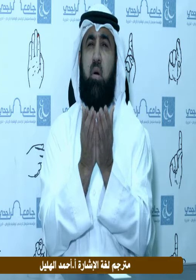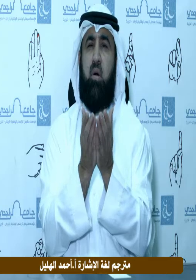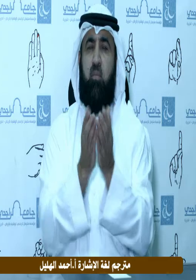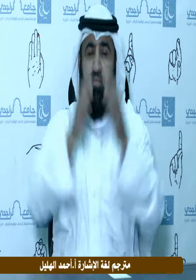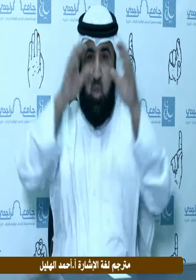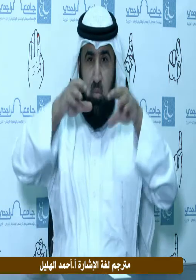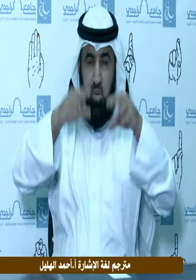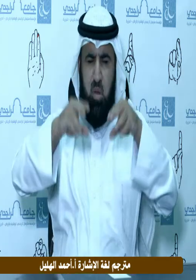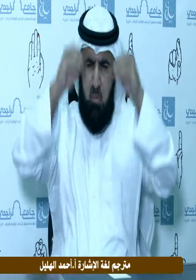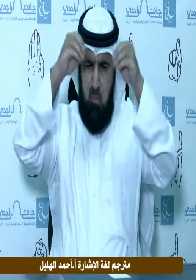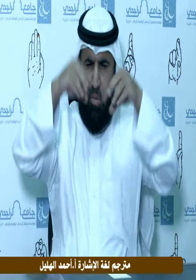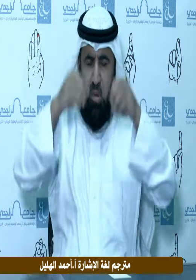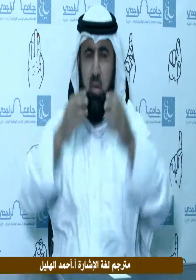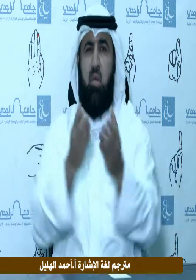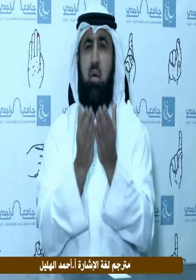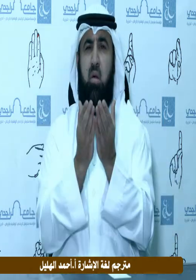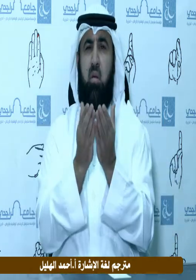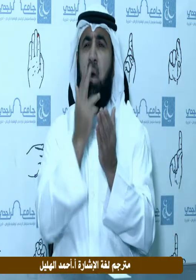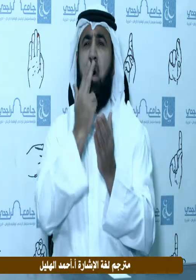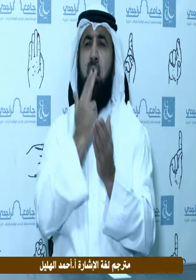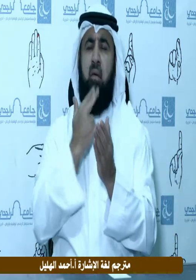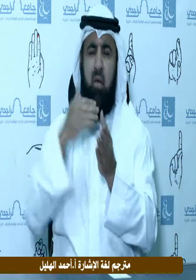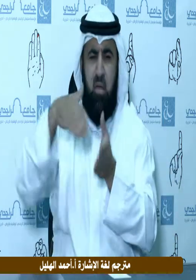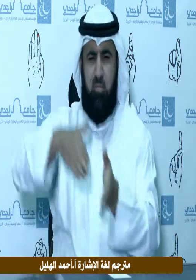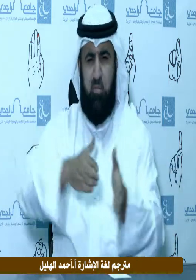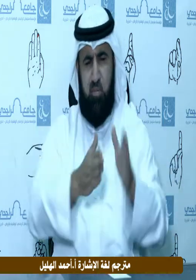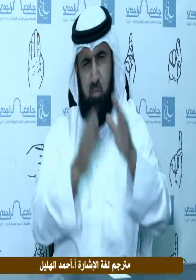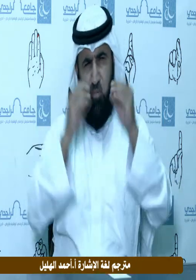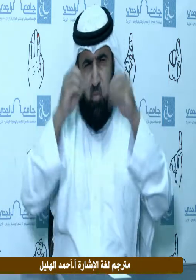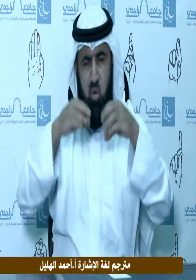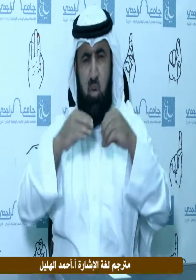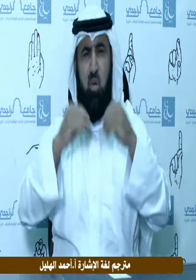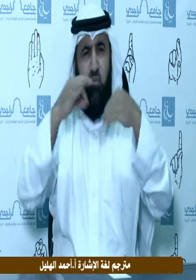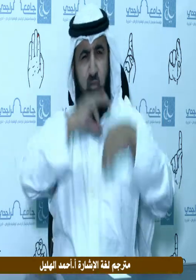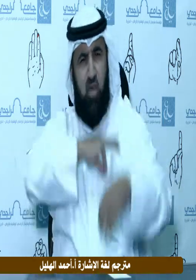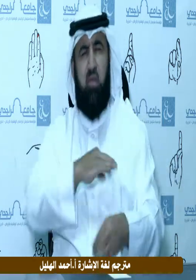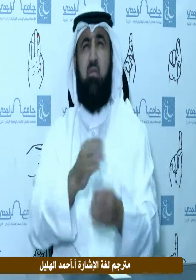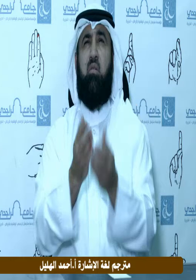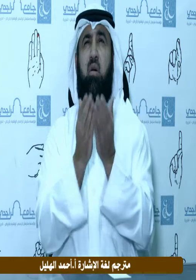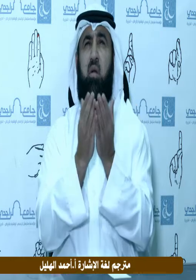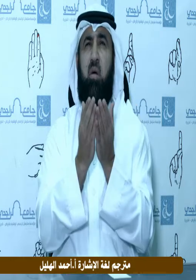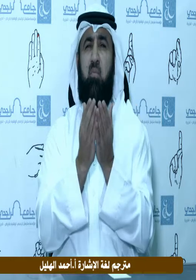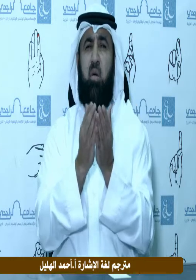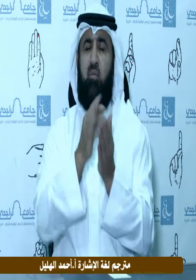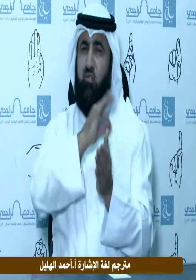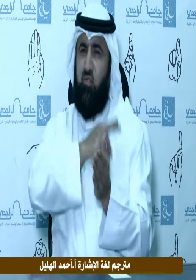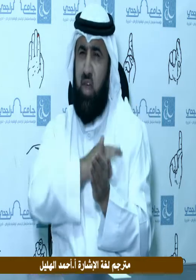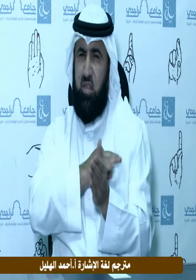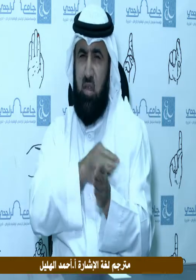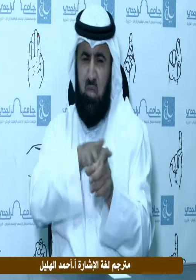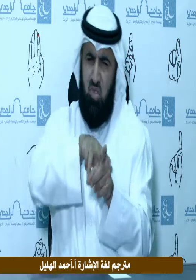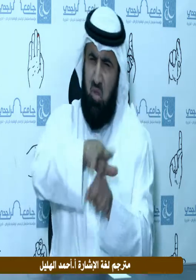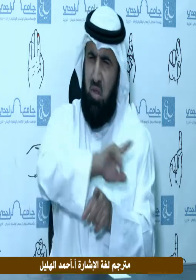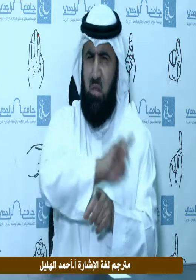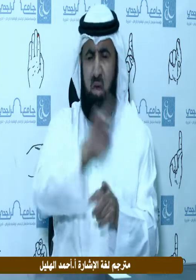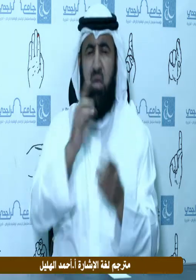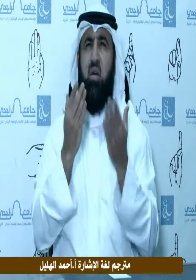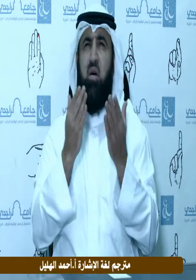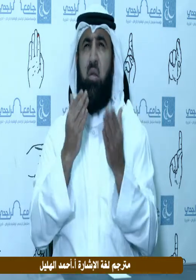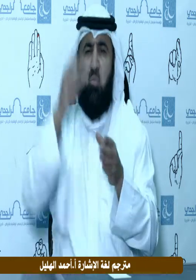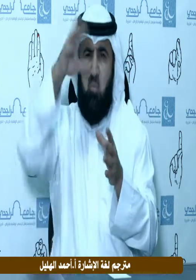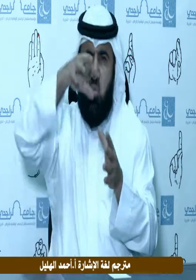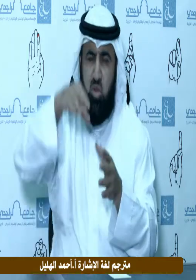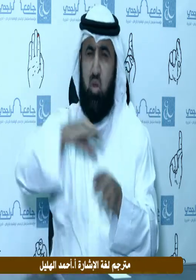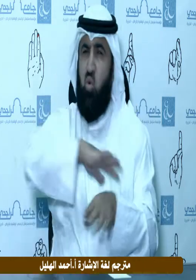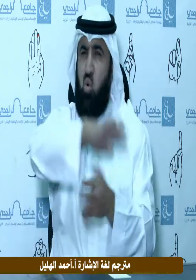غيثا مغيثا هنيئا مريئا غدقا مجلل سحا نافعا غير ضار تسقي به